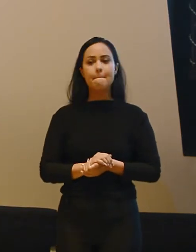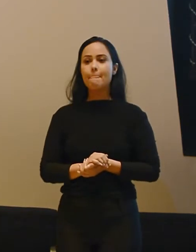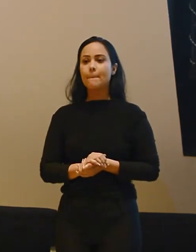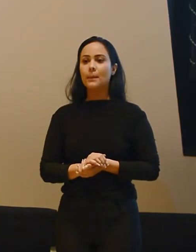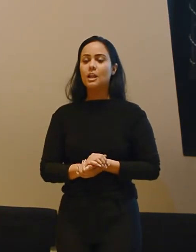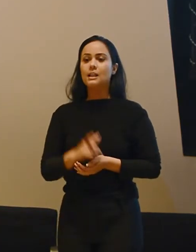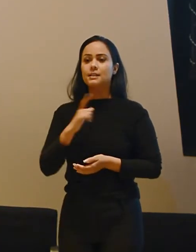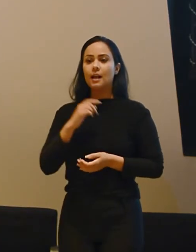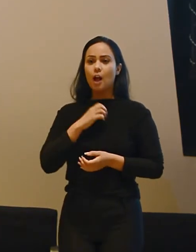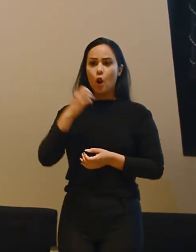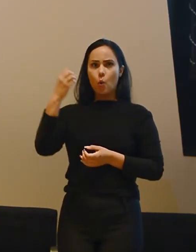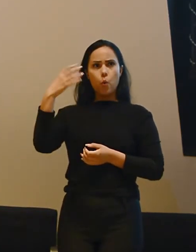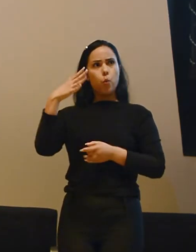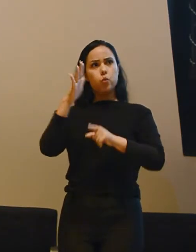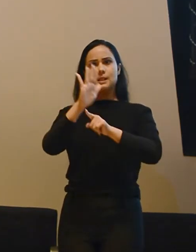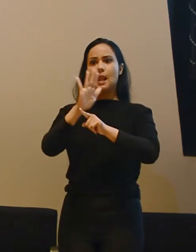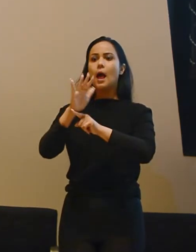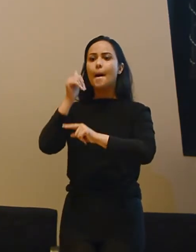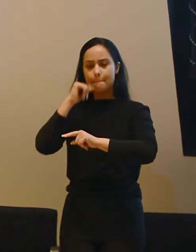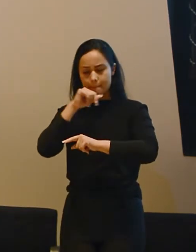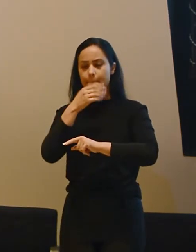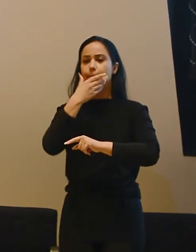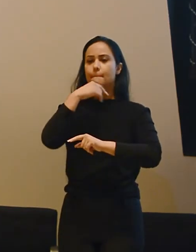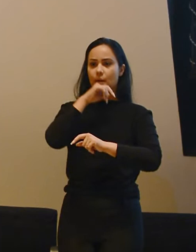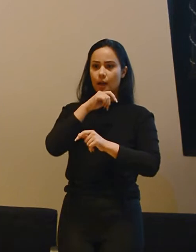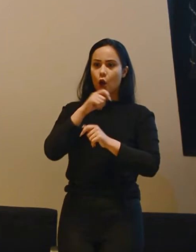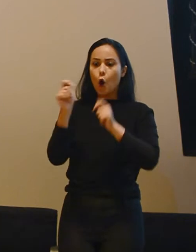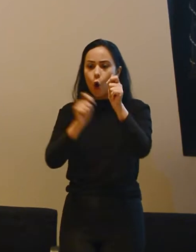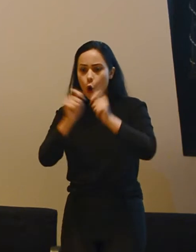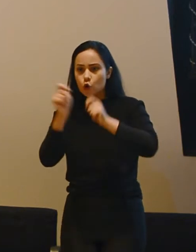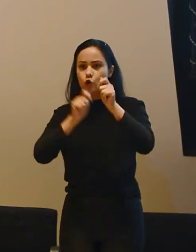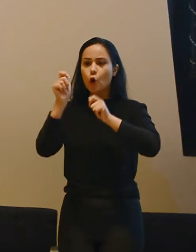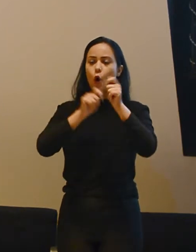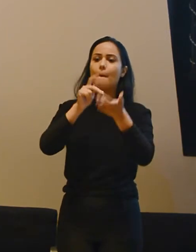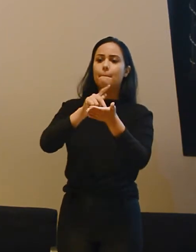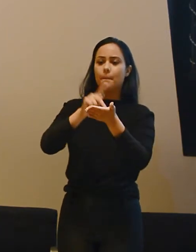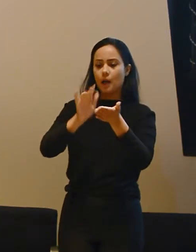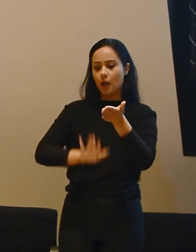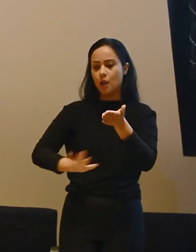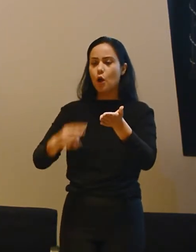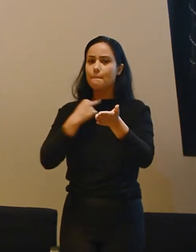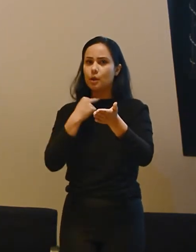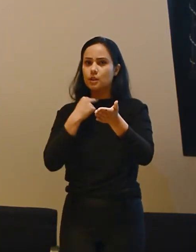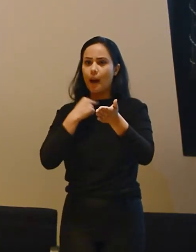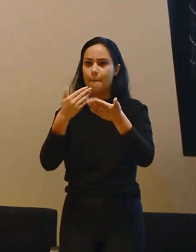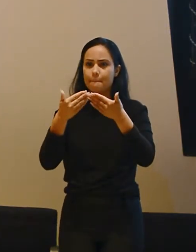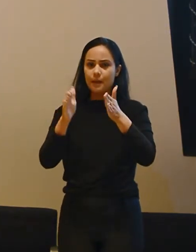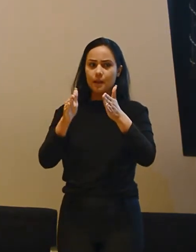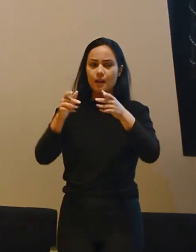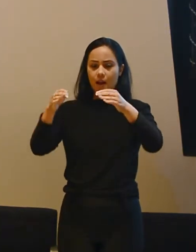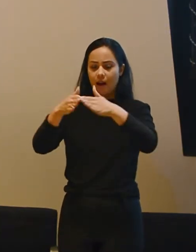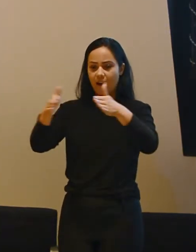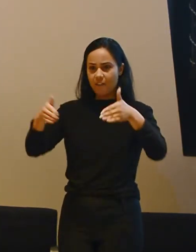Travas e luzes que vão auxiliar os pais, Então o controle realmente para a criança não poder abrir a